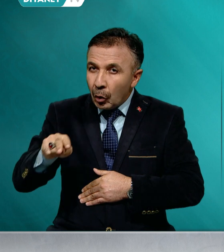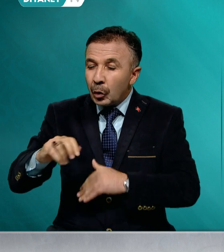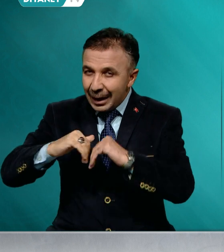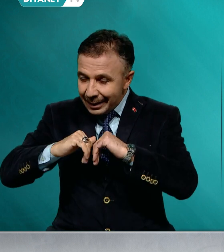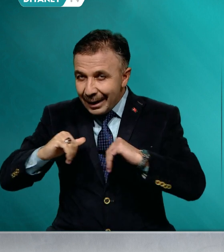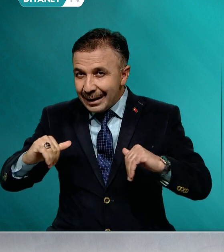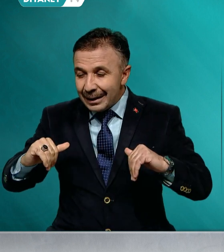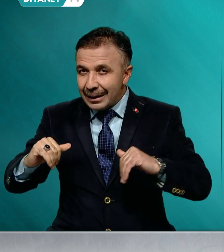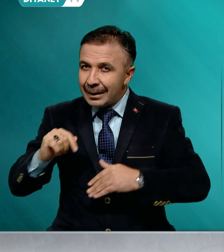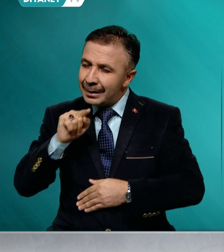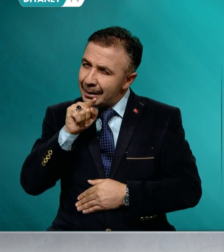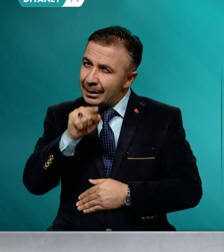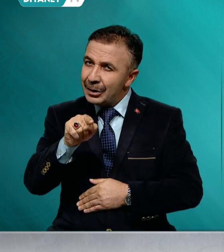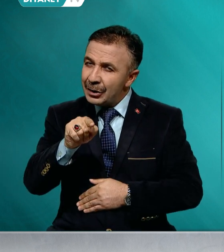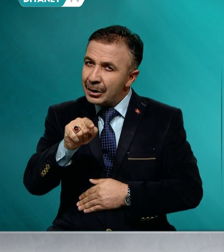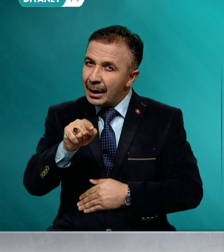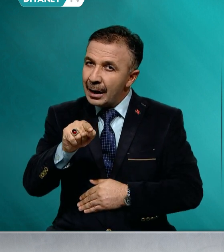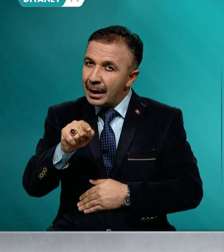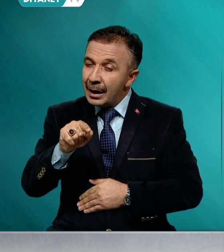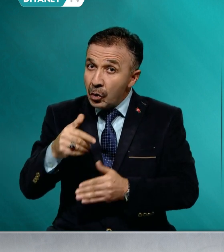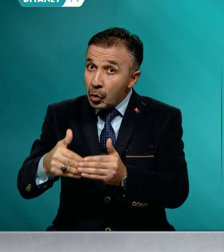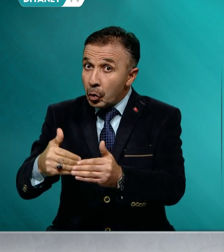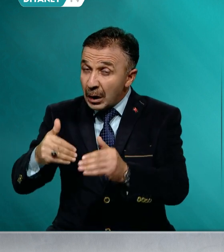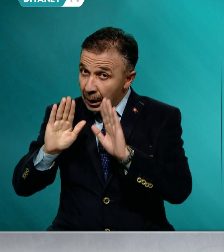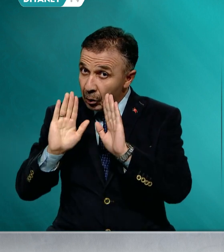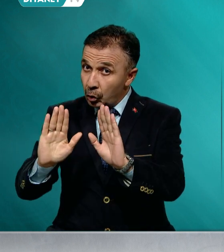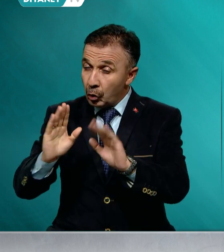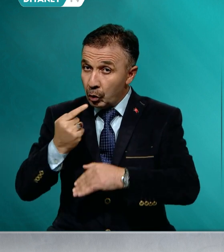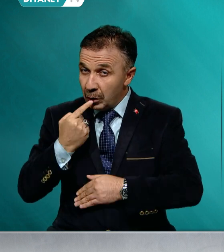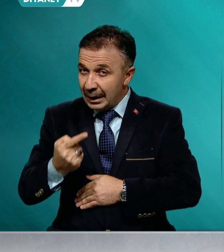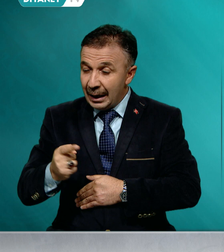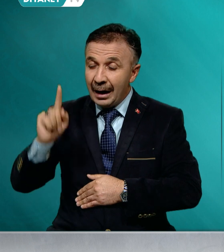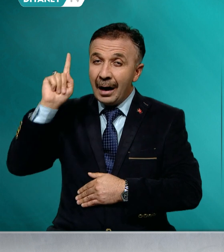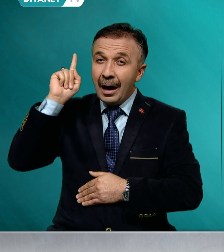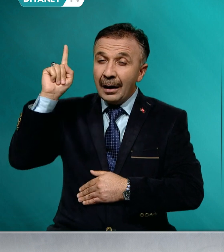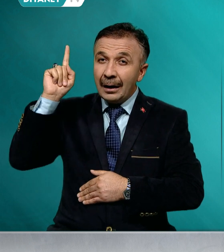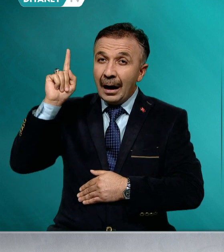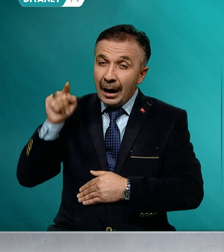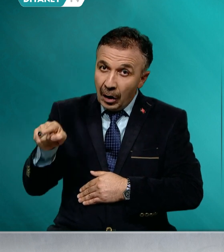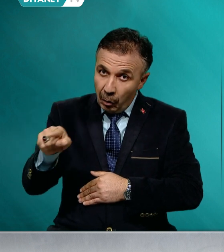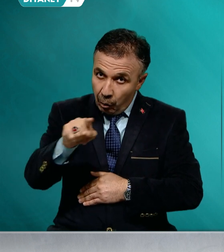İşte sakınasınız diye Allah bunları size emretti.